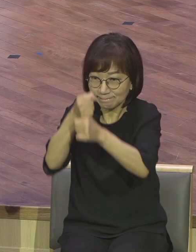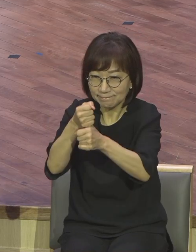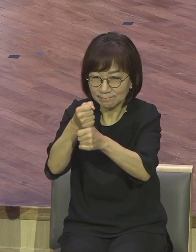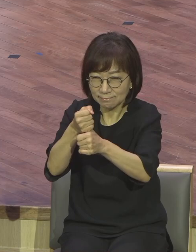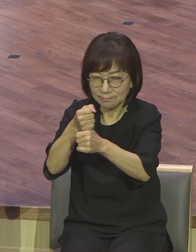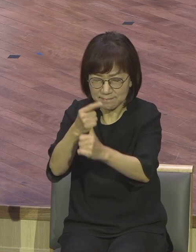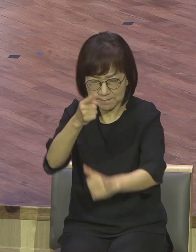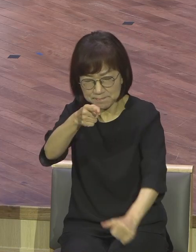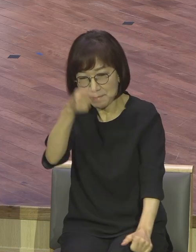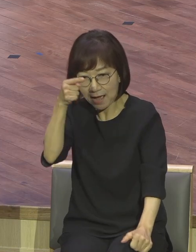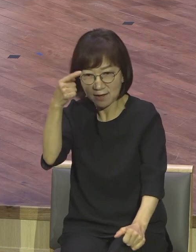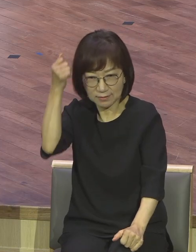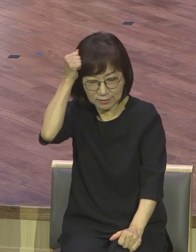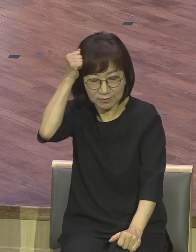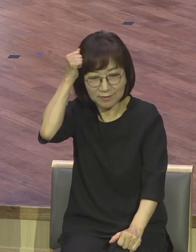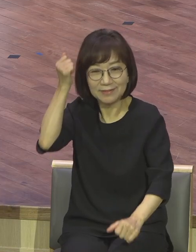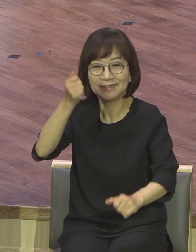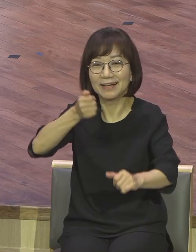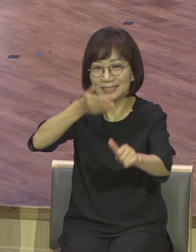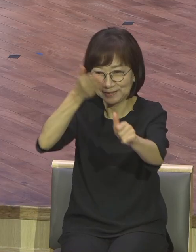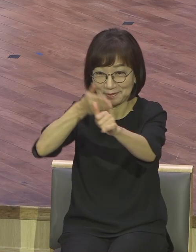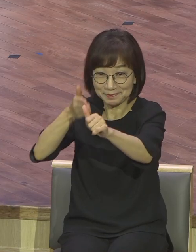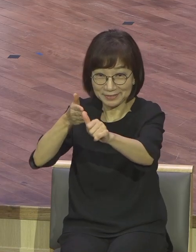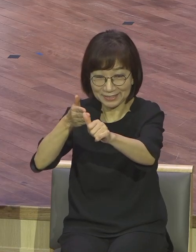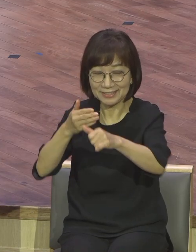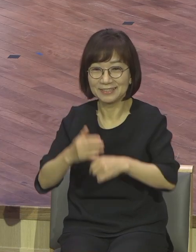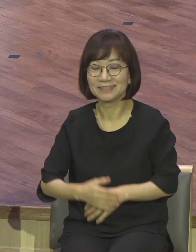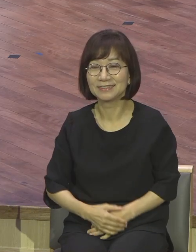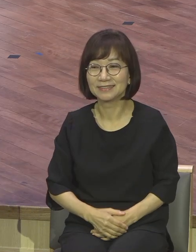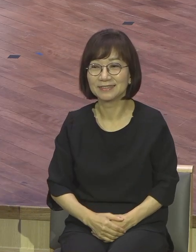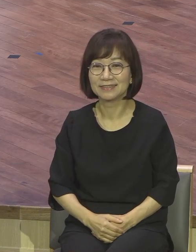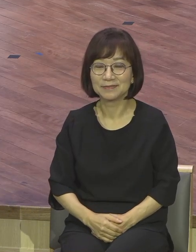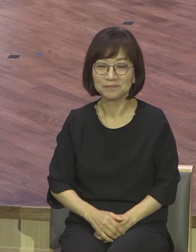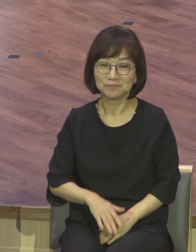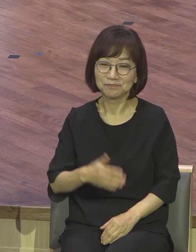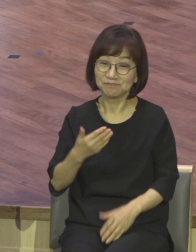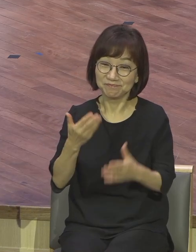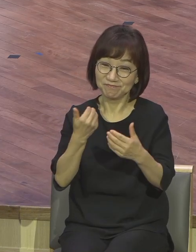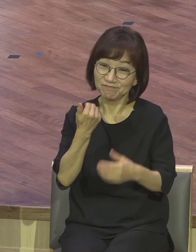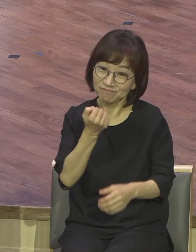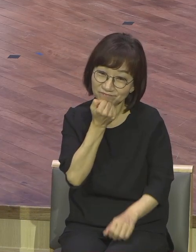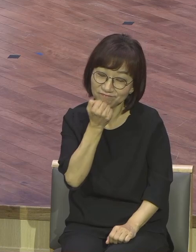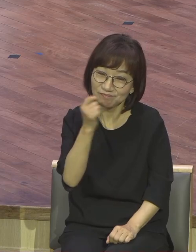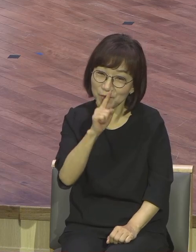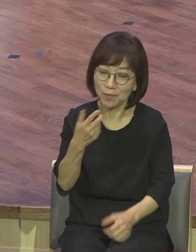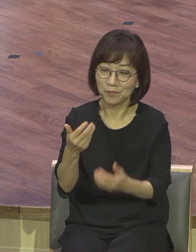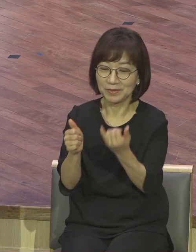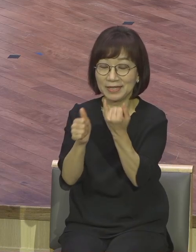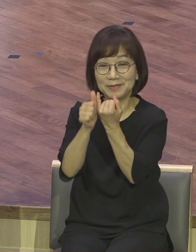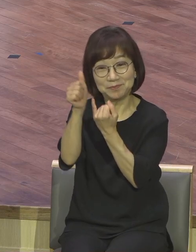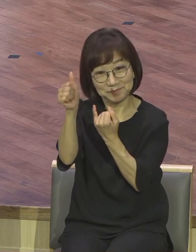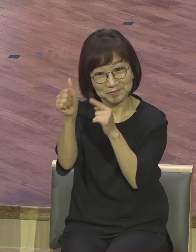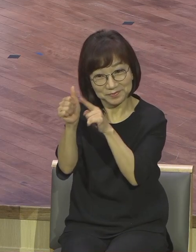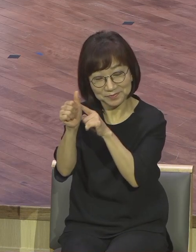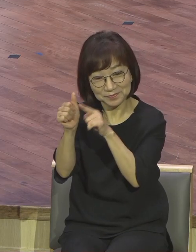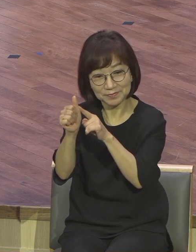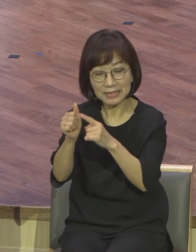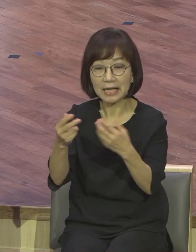아멘 어떤 남편이요 직장에서 진행된 강의를 듣고